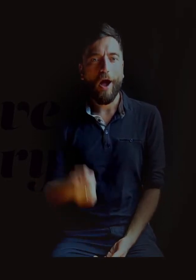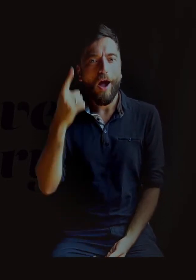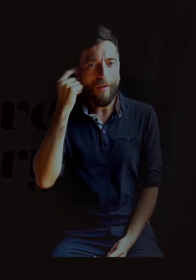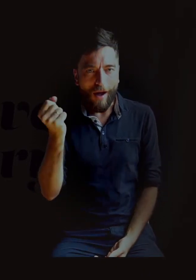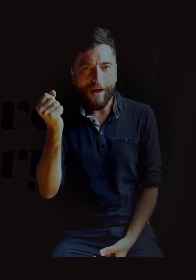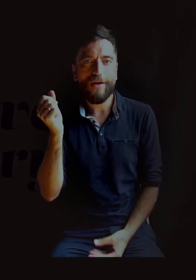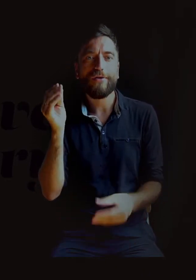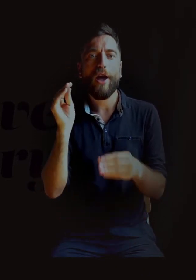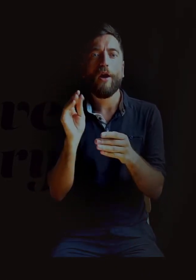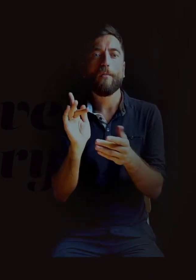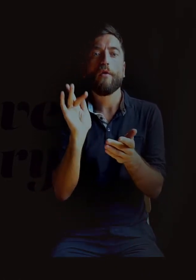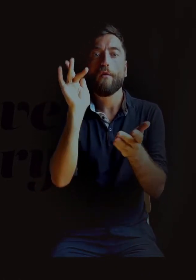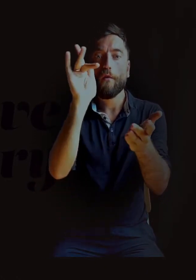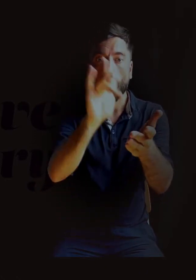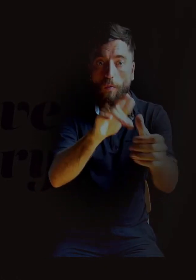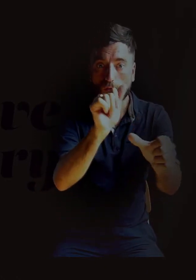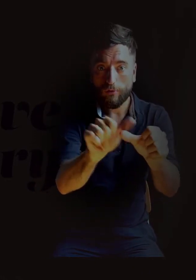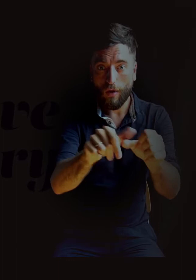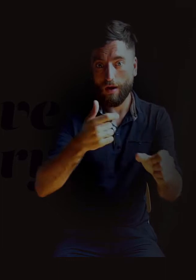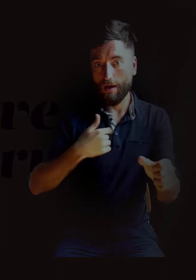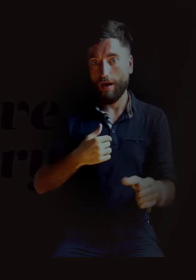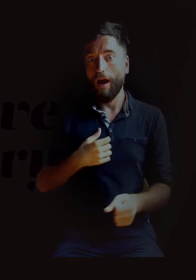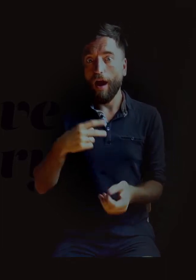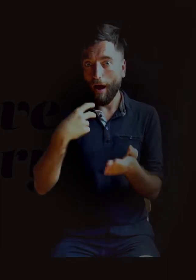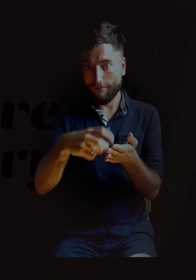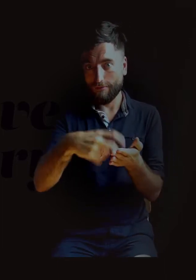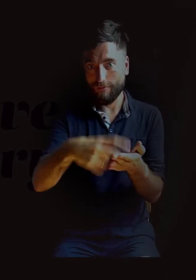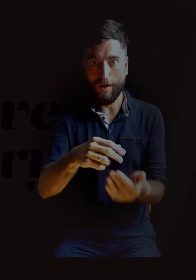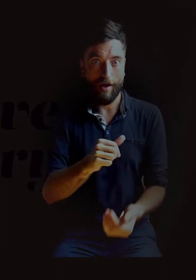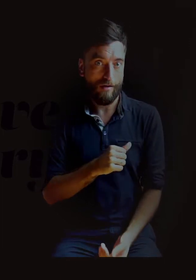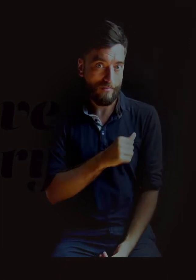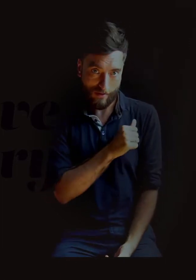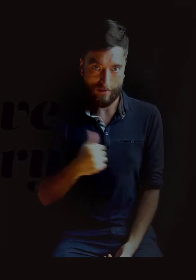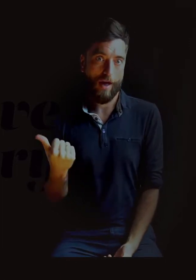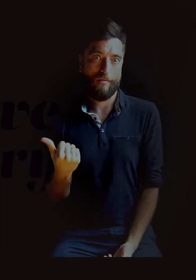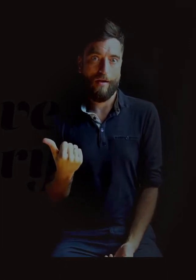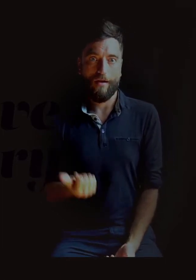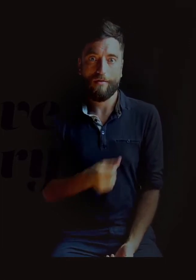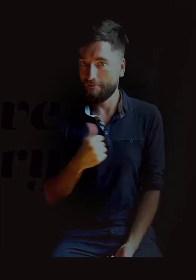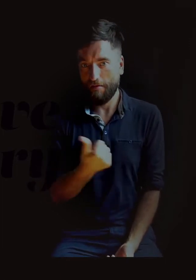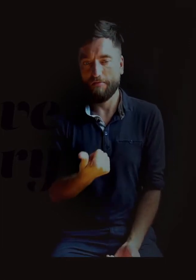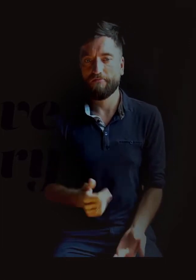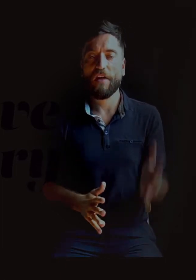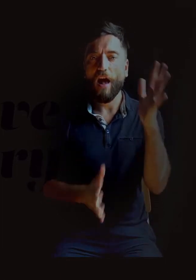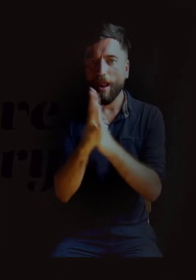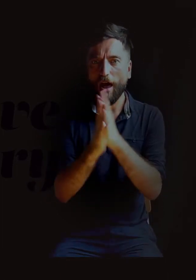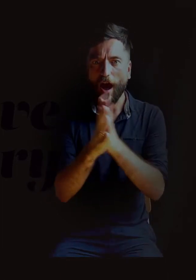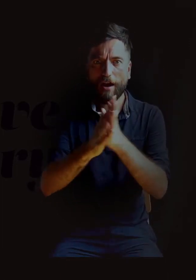samodzielna od wczesnych lat dziecięcych, bo pamiętam wkład swoje samodzielne podróże do przedszkola. Przez wydawać by się mogło